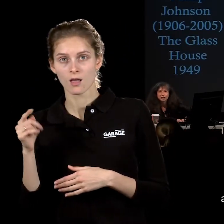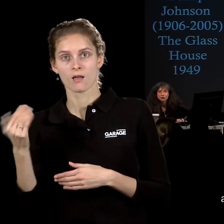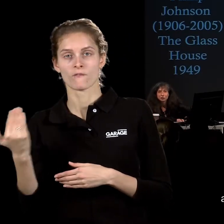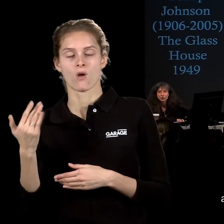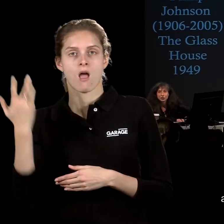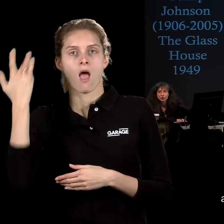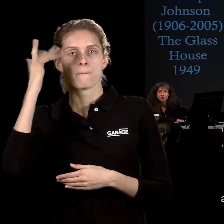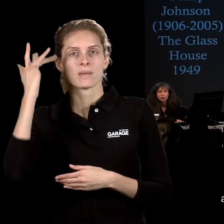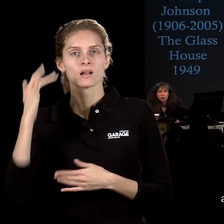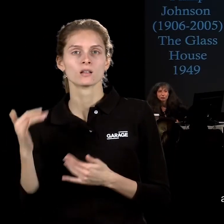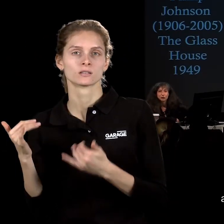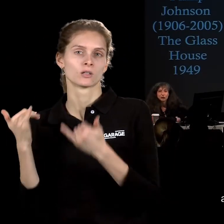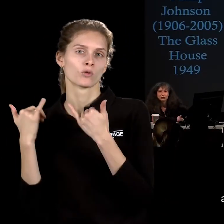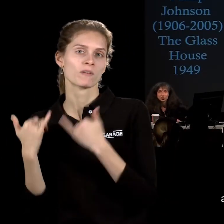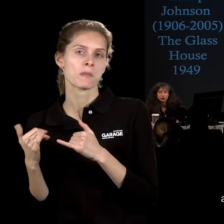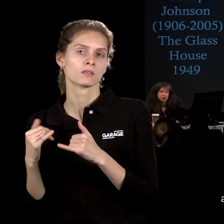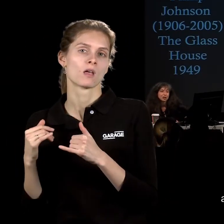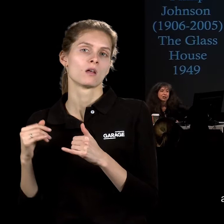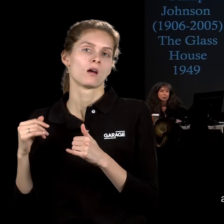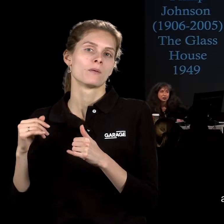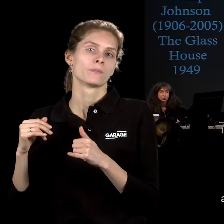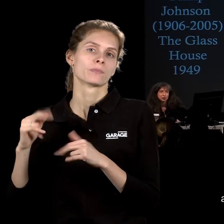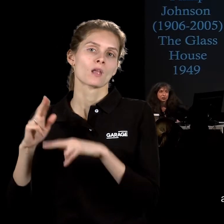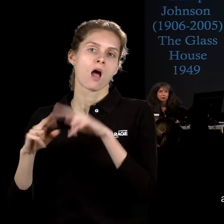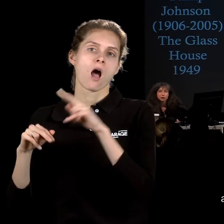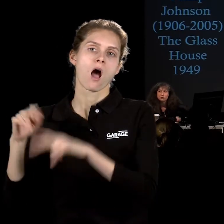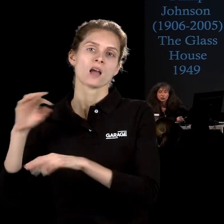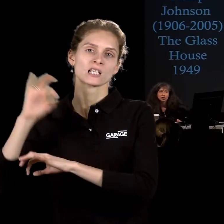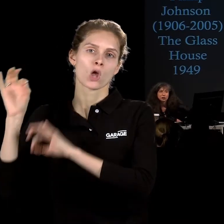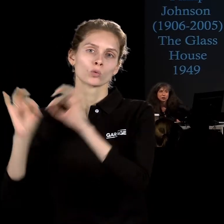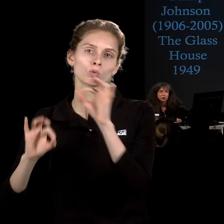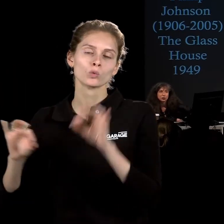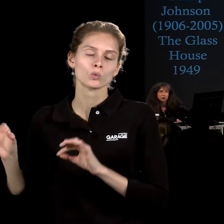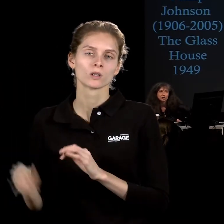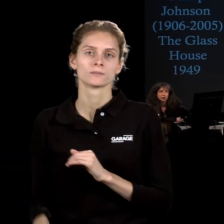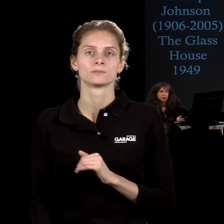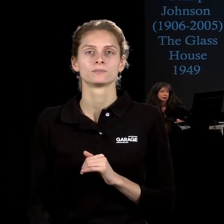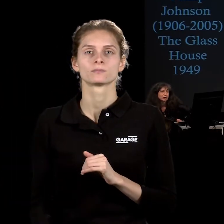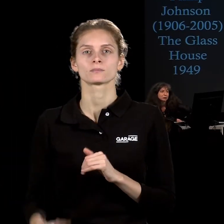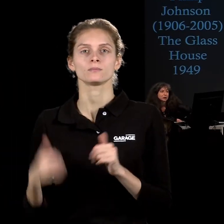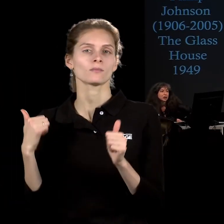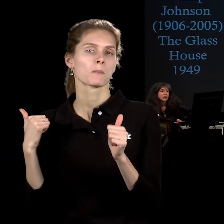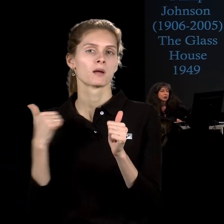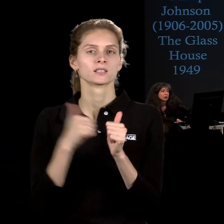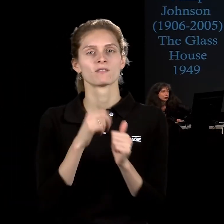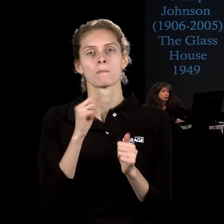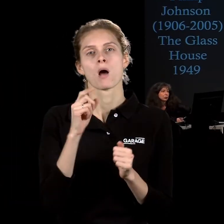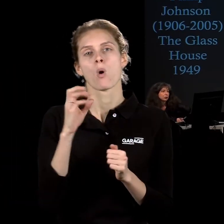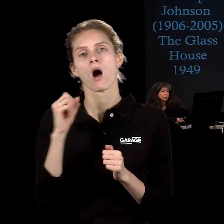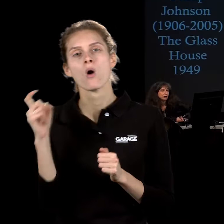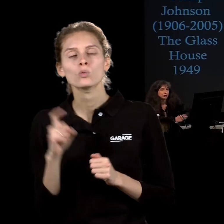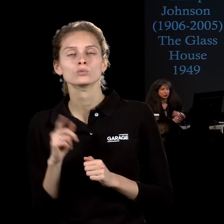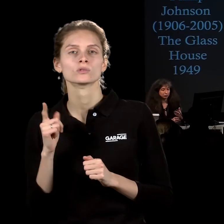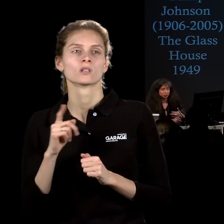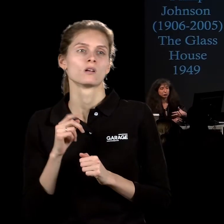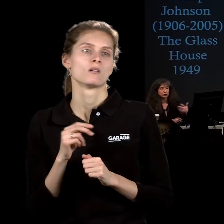американской современной архитектуры, последователя Миссы Вандерой, последователя Баухауза, конструктивизма, который в